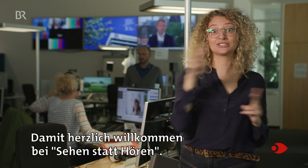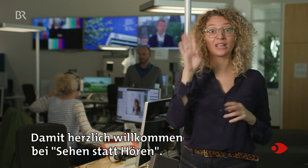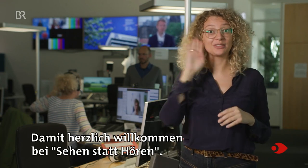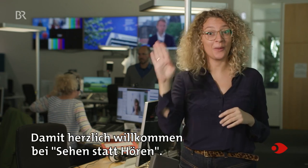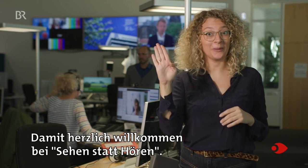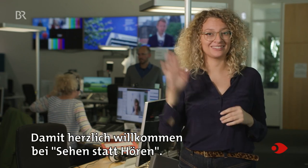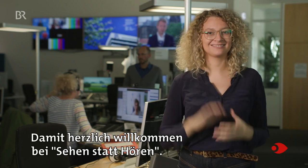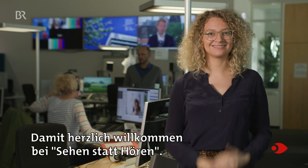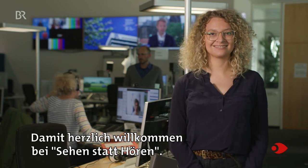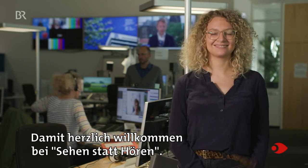willkommen bei Seen statt Hören.